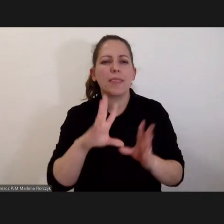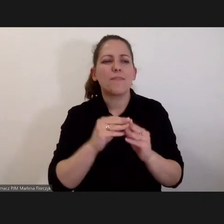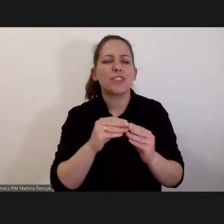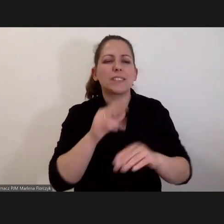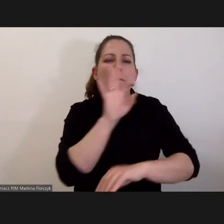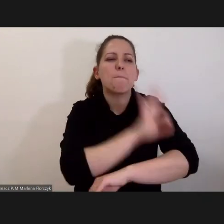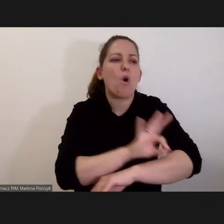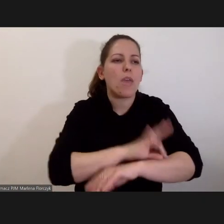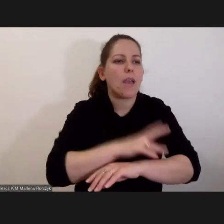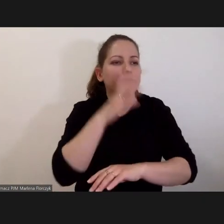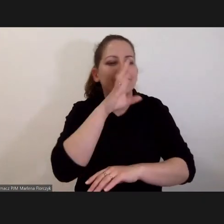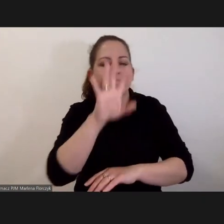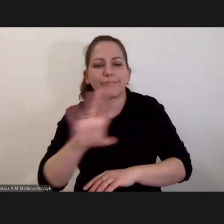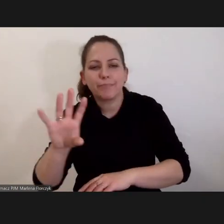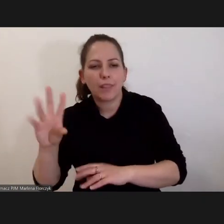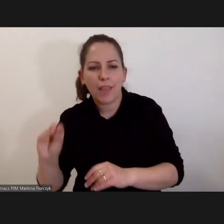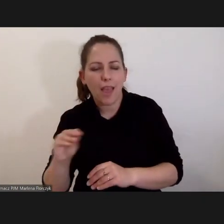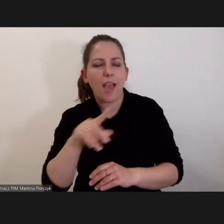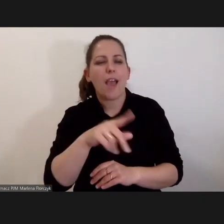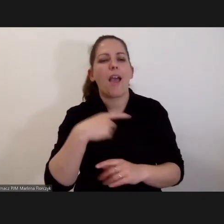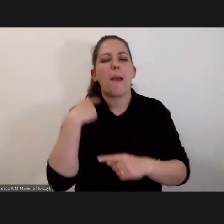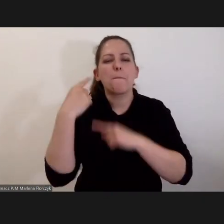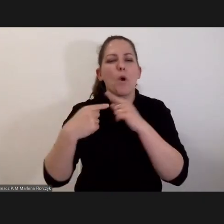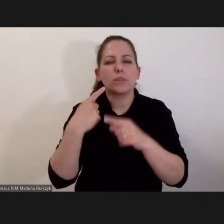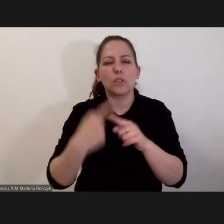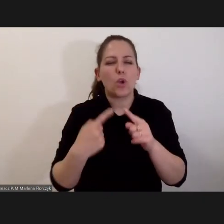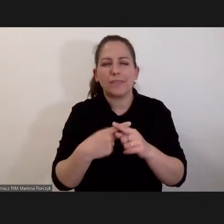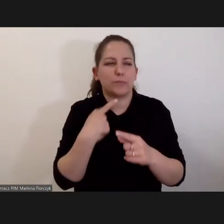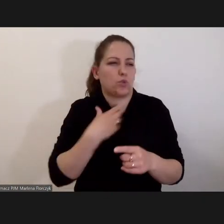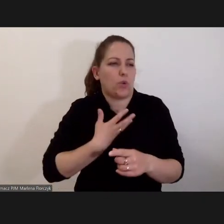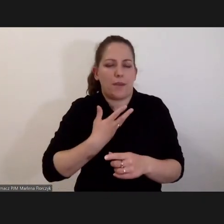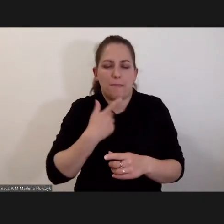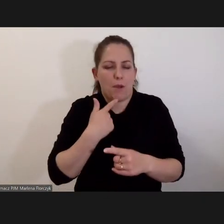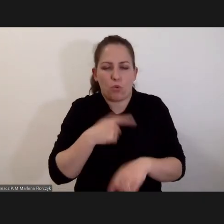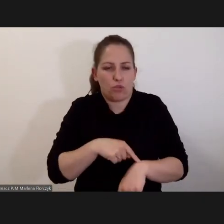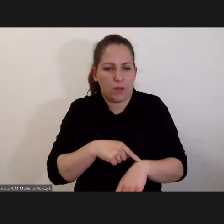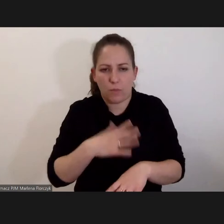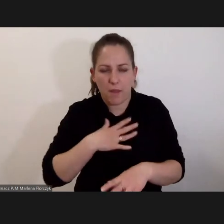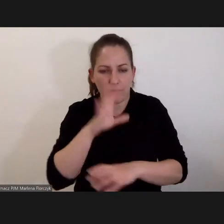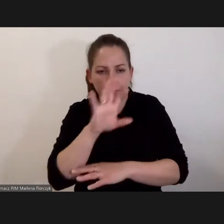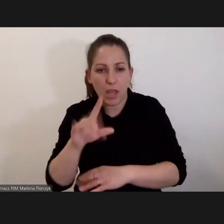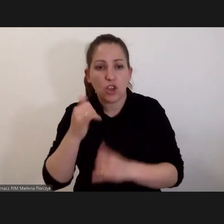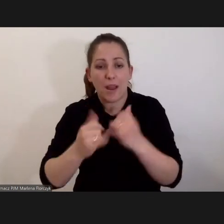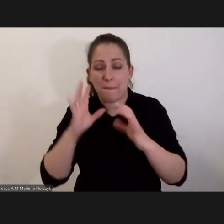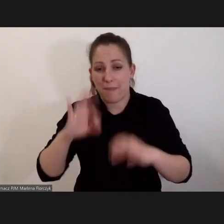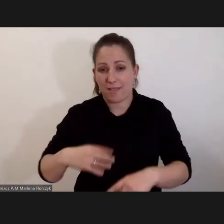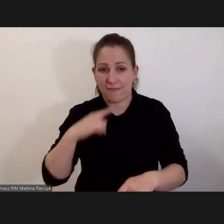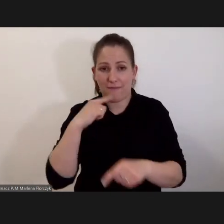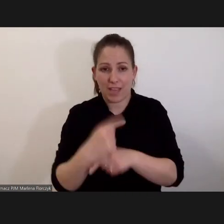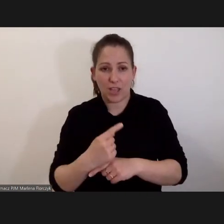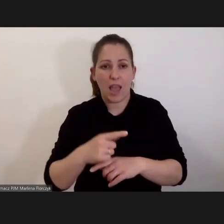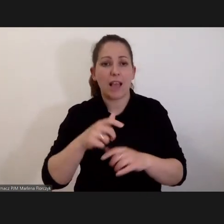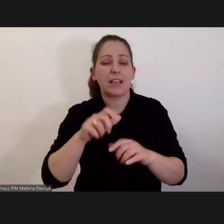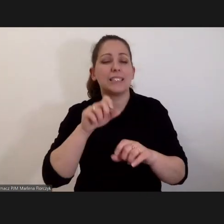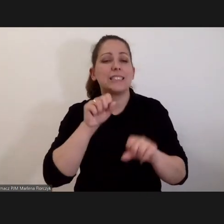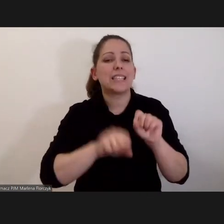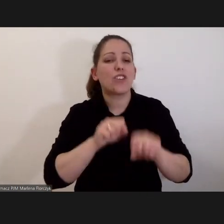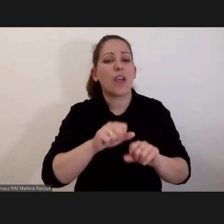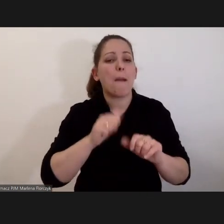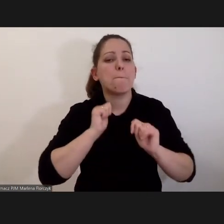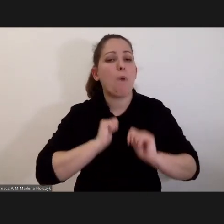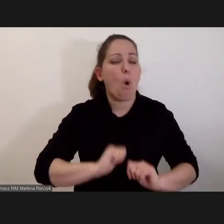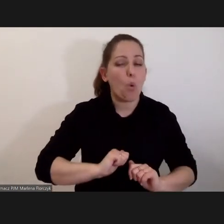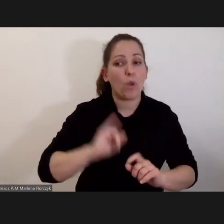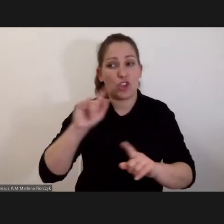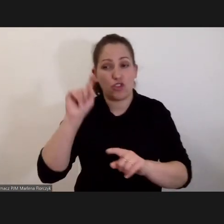również w zakresie procedury, bo mi po prostu trochę nie wystarczy na to czasu. Jeżeli Pani twierdzi, że sędzia pokoju to jest to samo, co sędzia